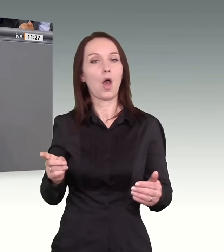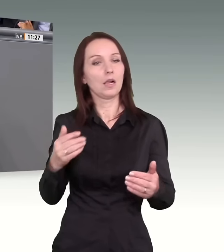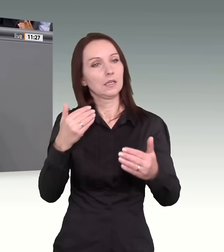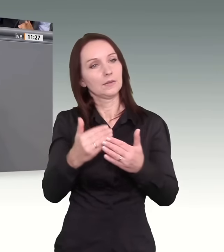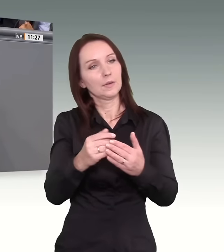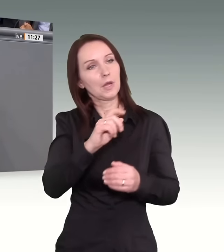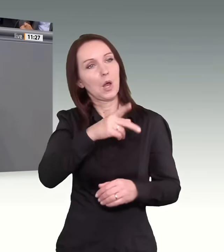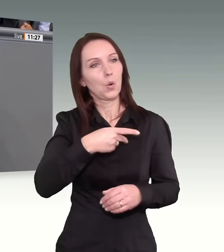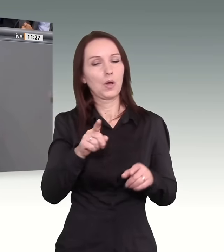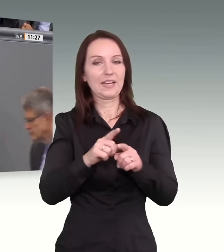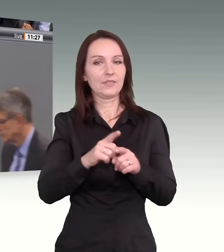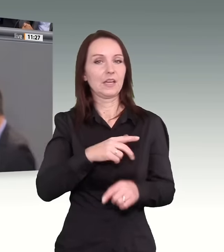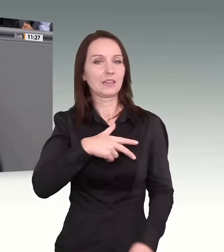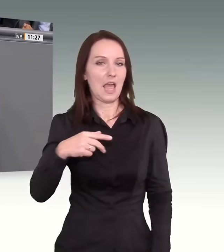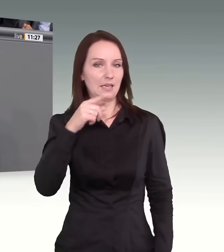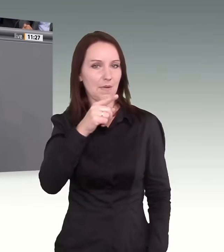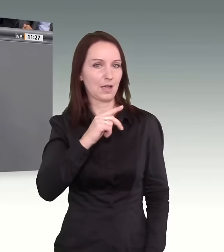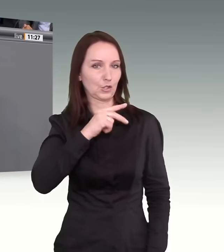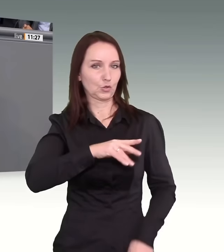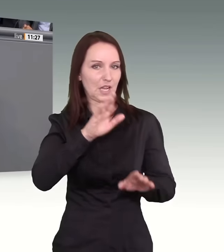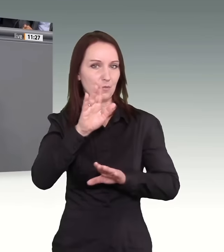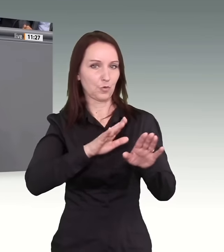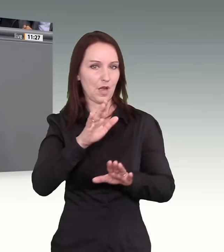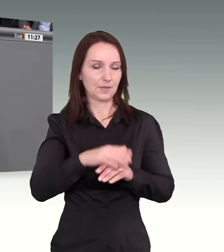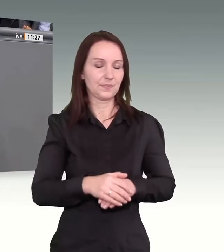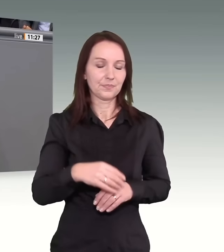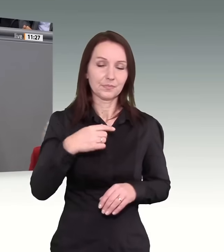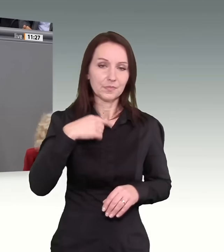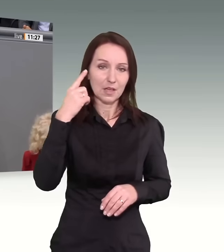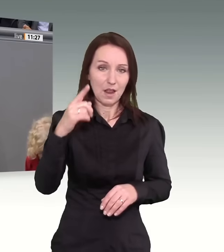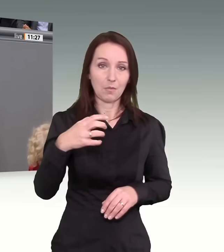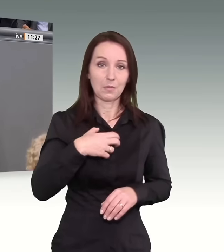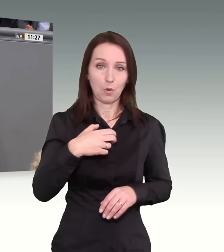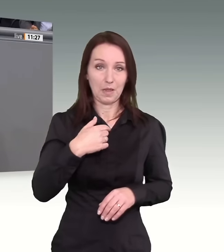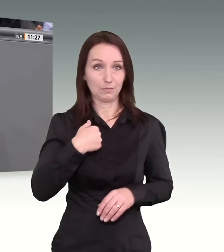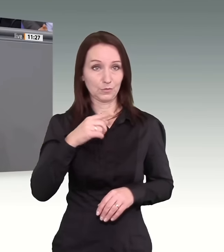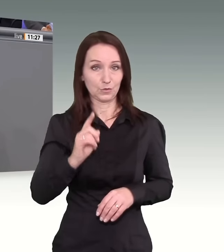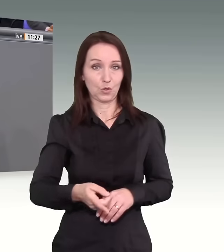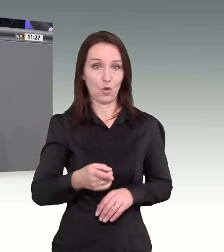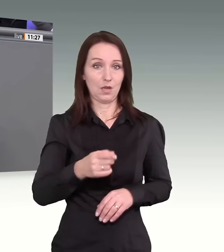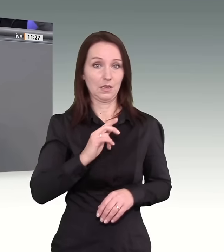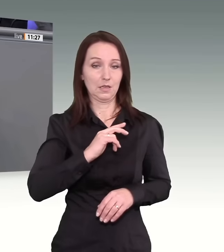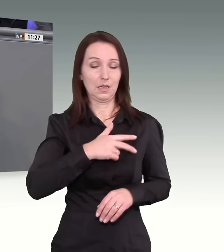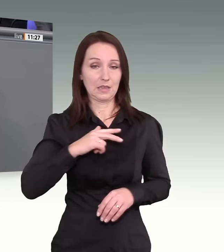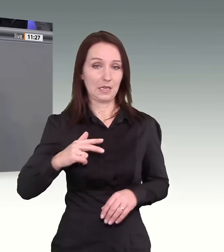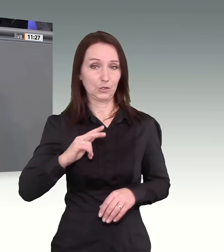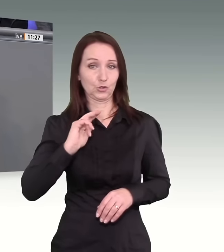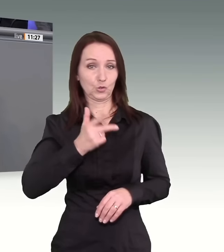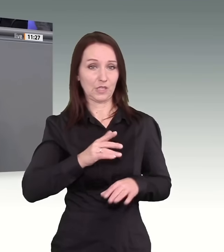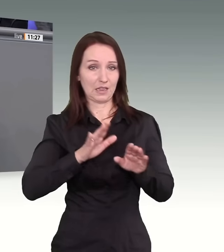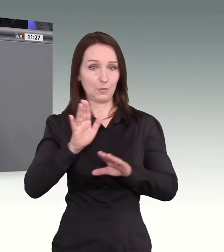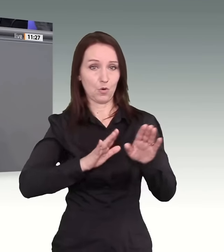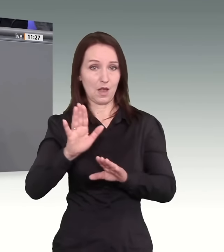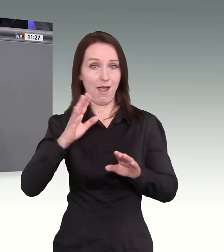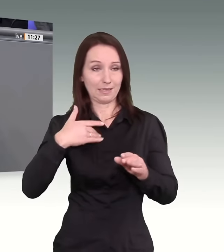Sozialdemokraten. Unser Problem ist, glaube ich, nicht, dass wir uns annähern sollten an die dänischen Sozialdemokraten. Aber Sie sollten sich überlegen, dass Sie sich